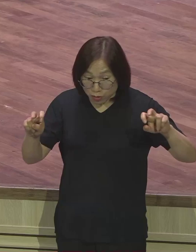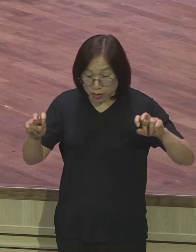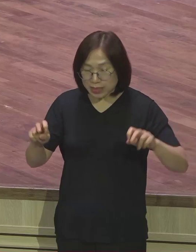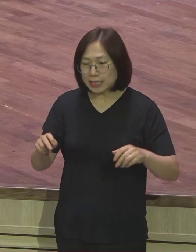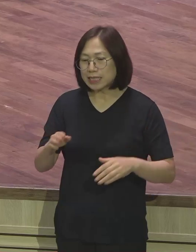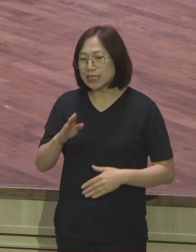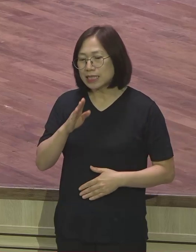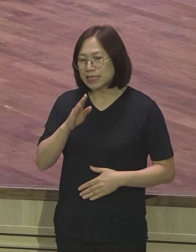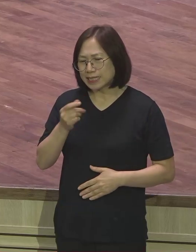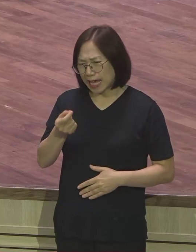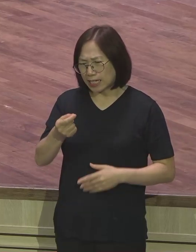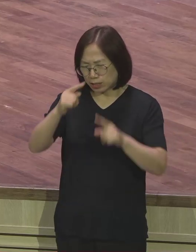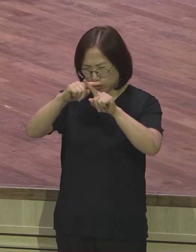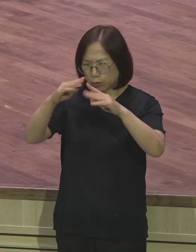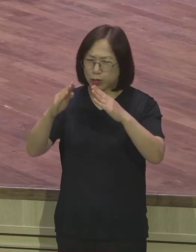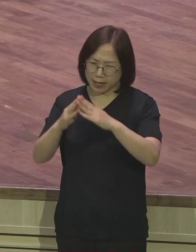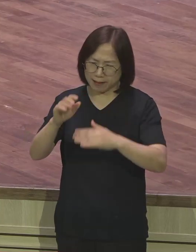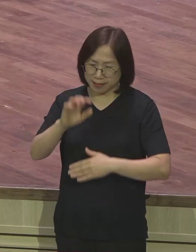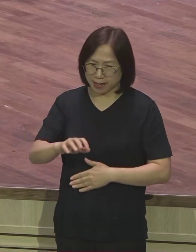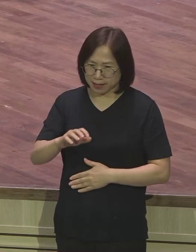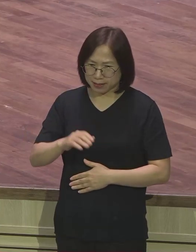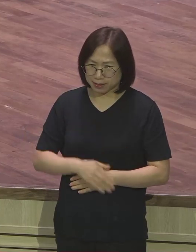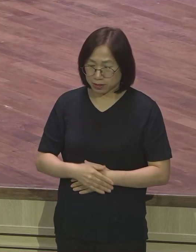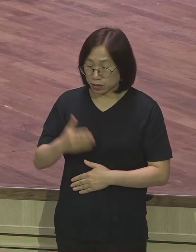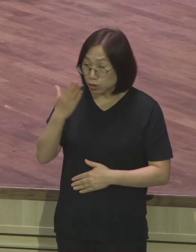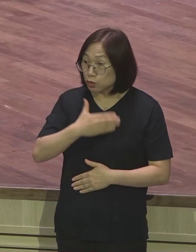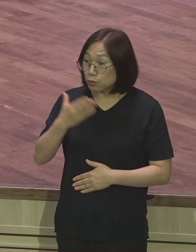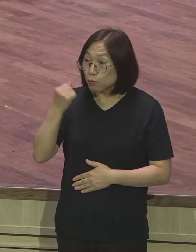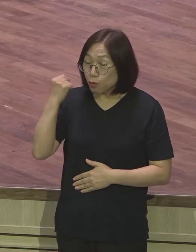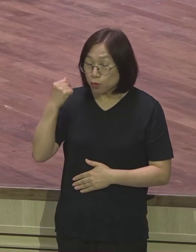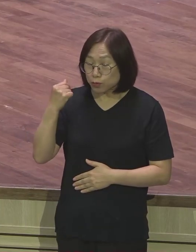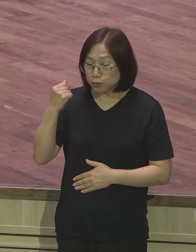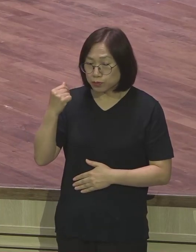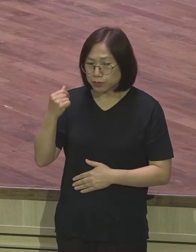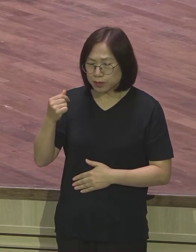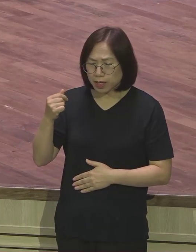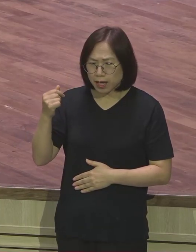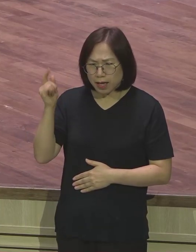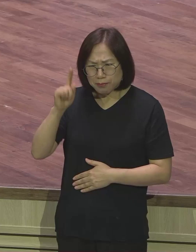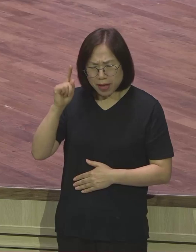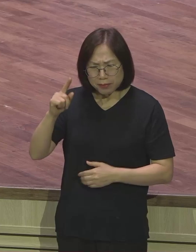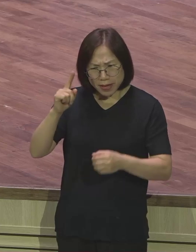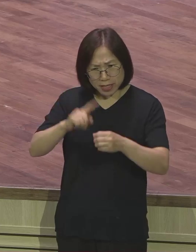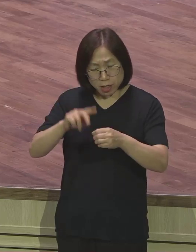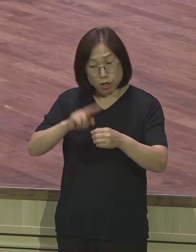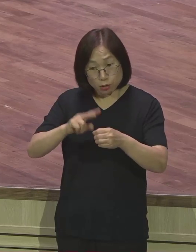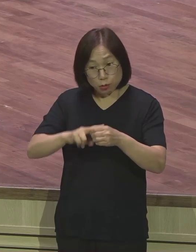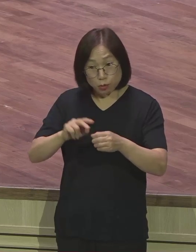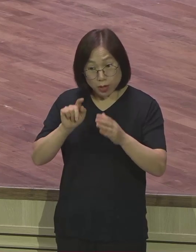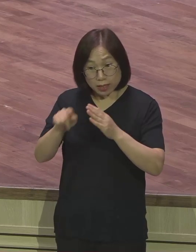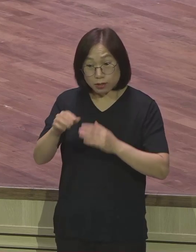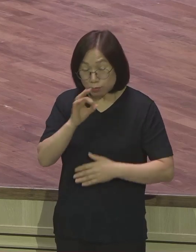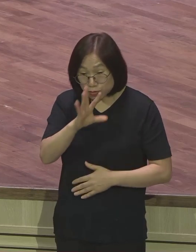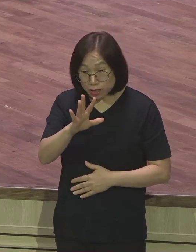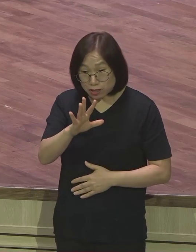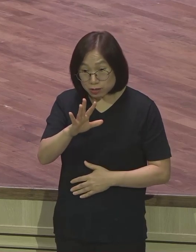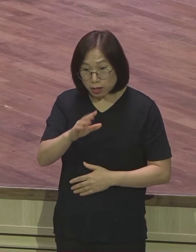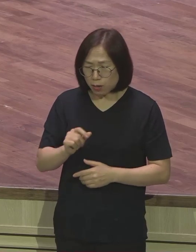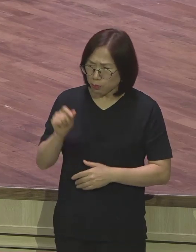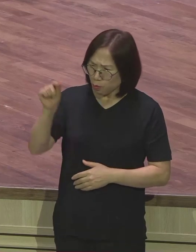순복음 사람들이 매일 여의도에 갈 수 없잖아요 가까운 데 있는 사람들은 매일 여의도 가겠지만 멀리 있는 사람들이